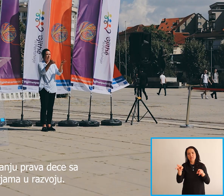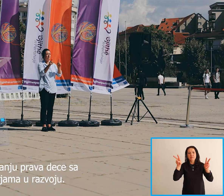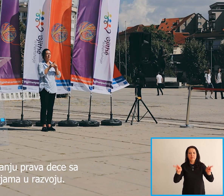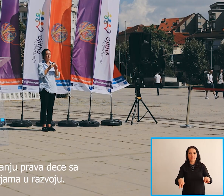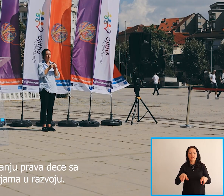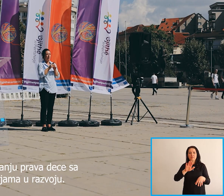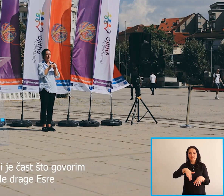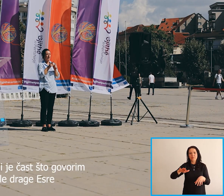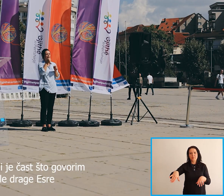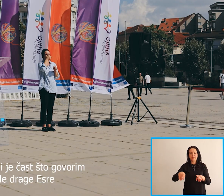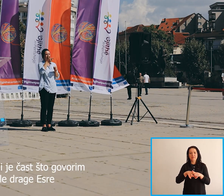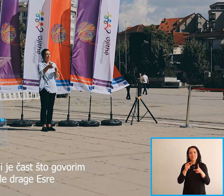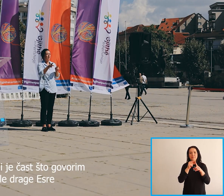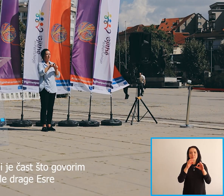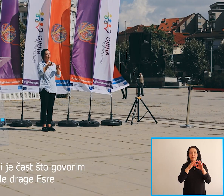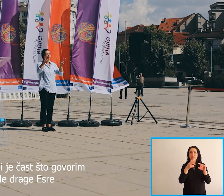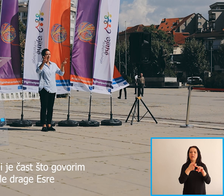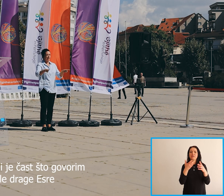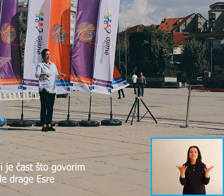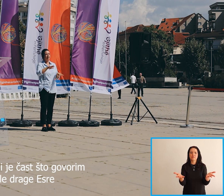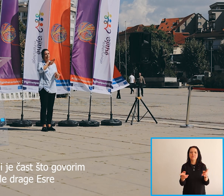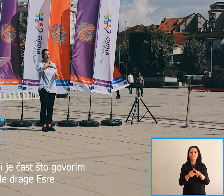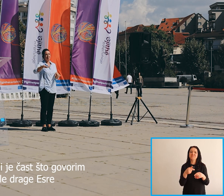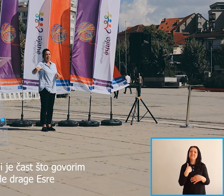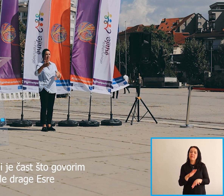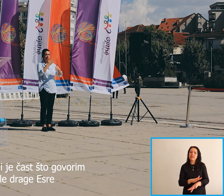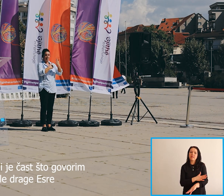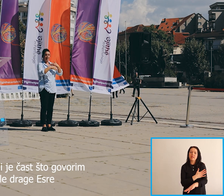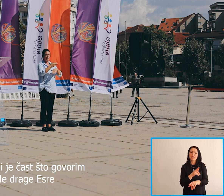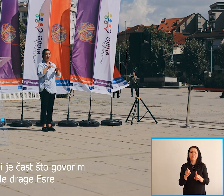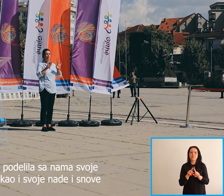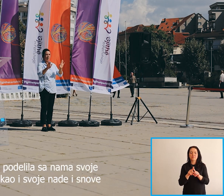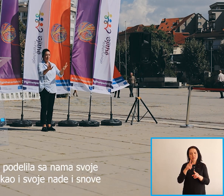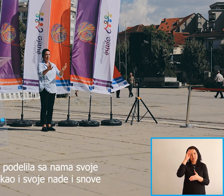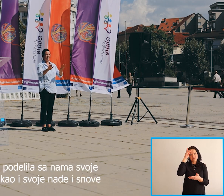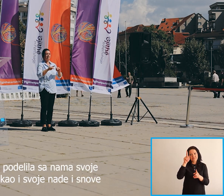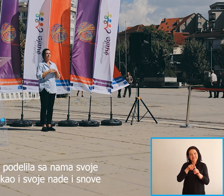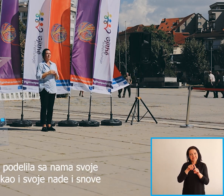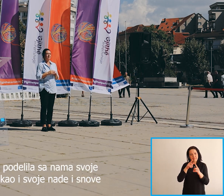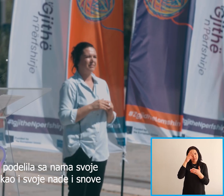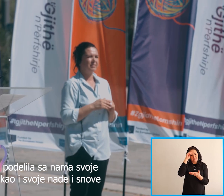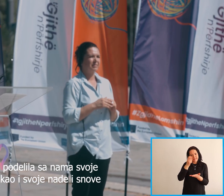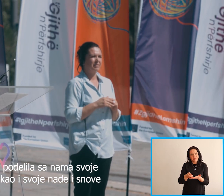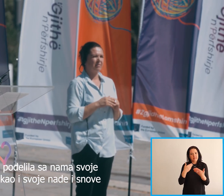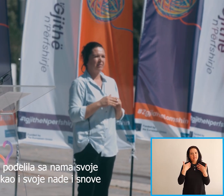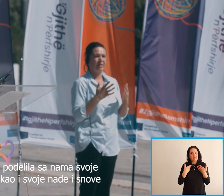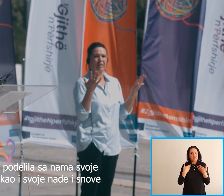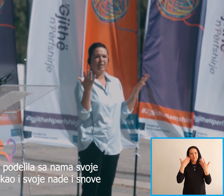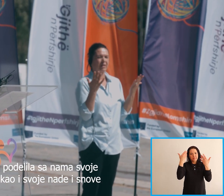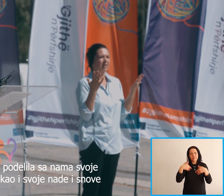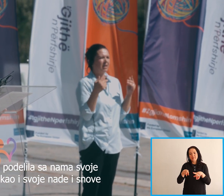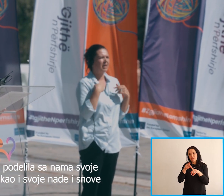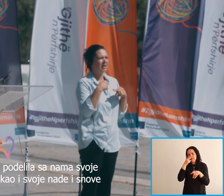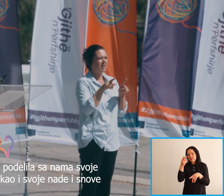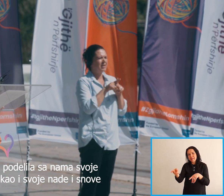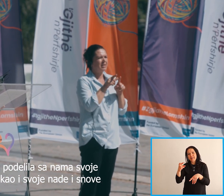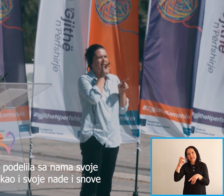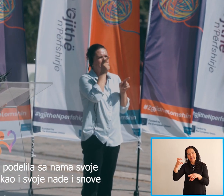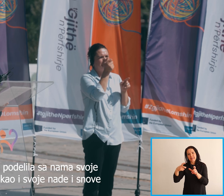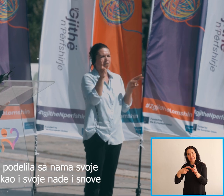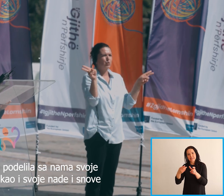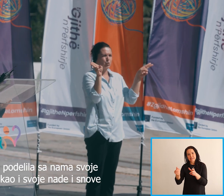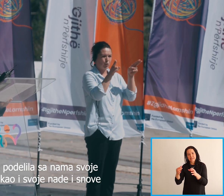disabilities I am especially humbled to speak after dear Ezra who bravely shared with us her personal experience